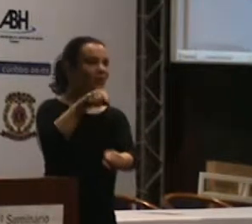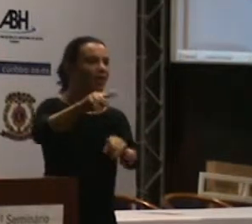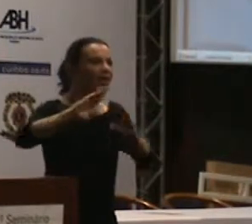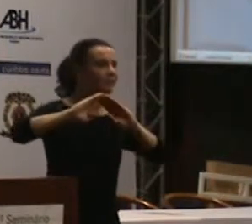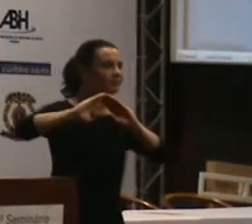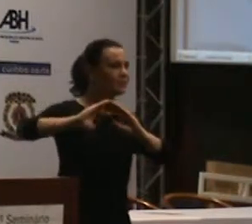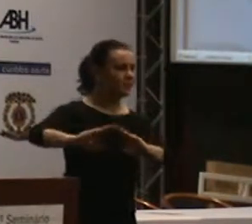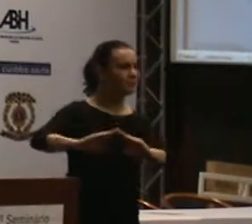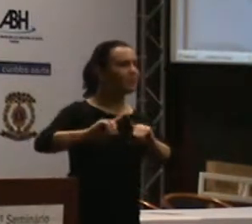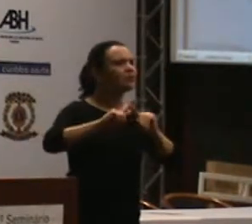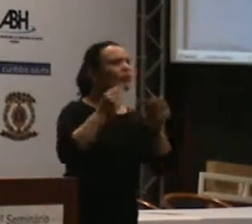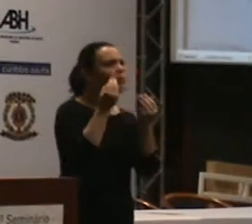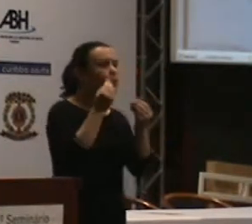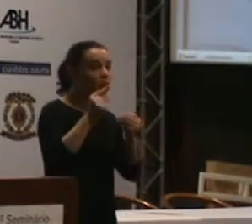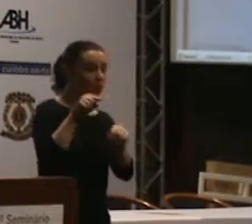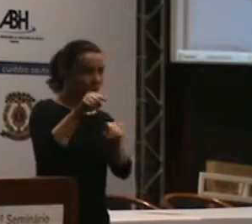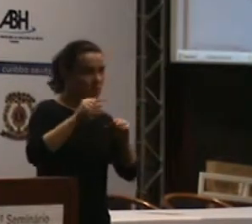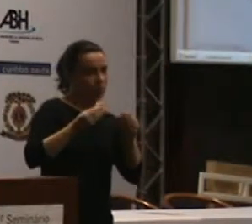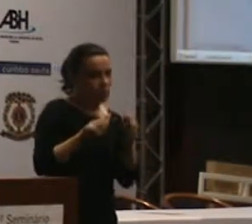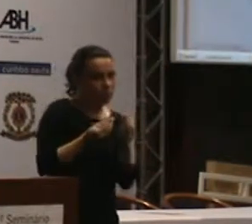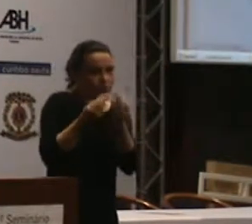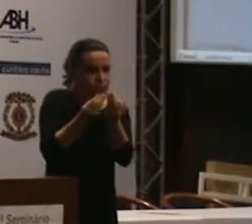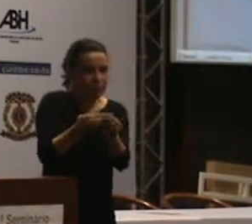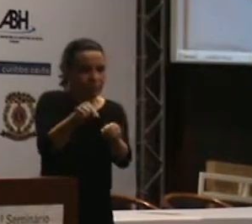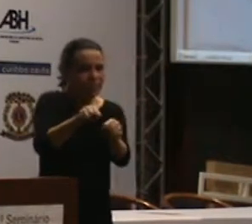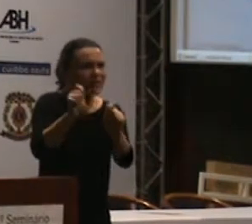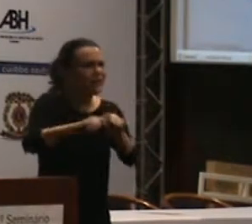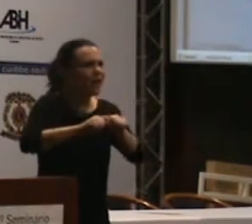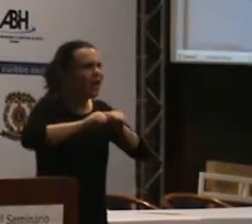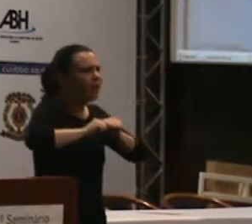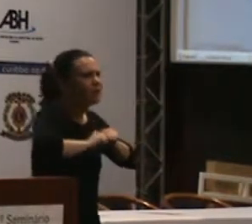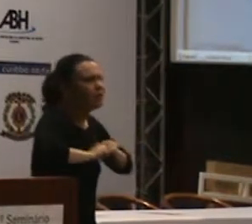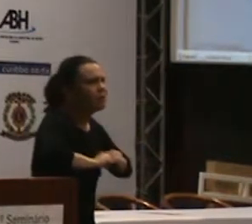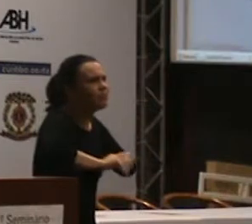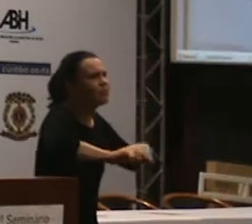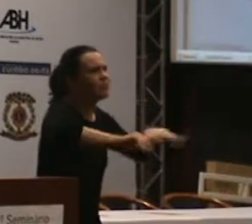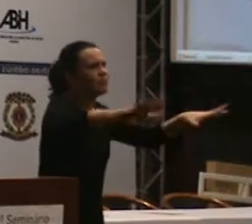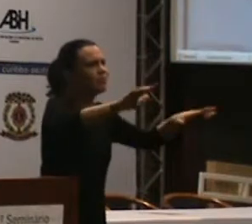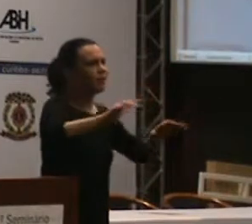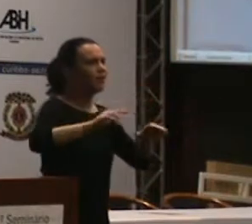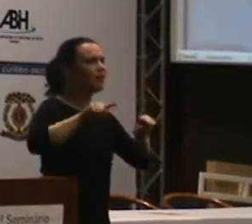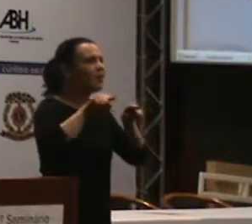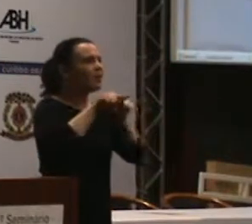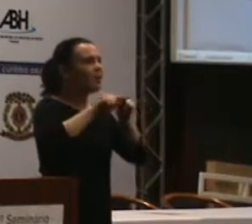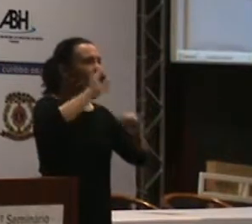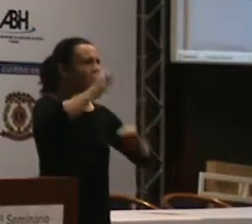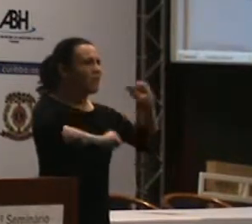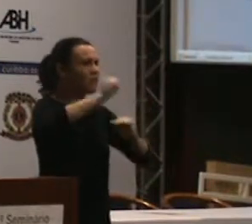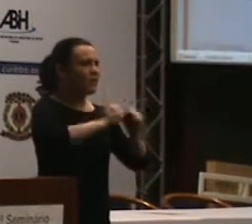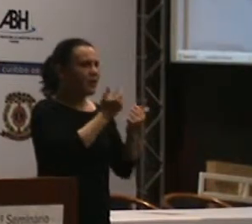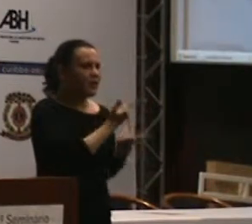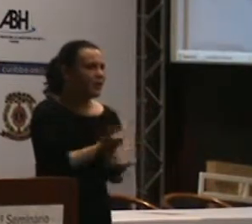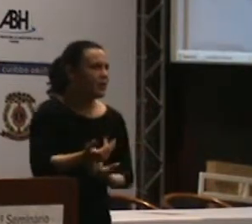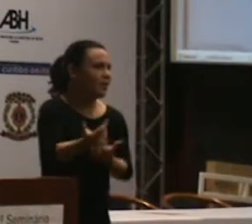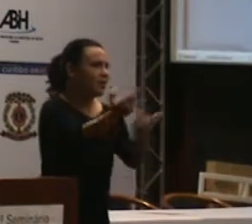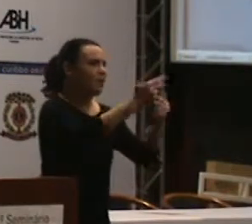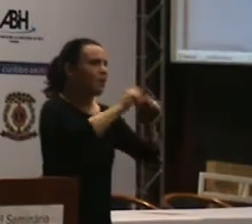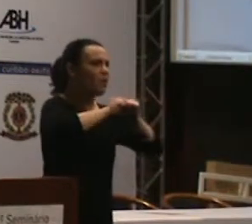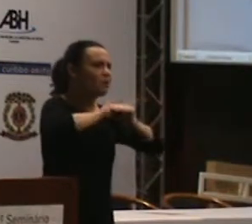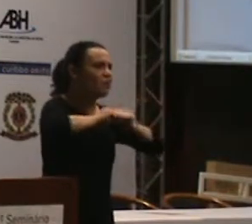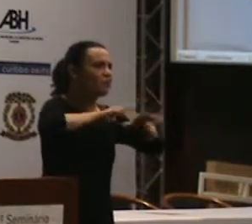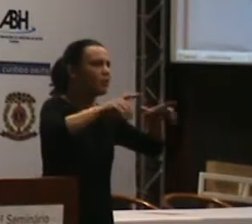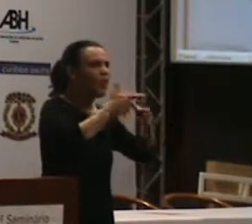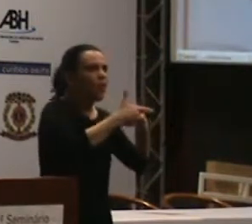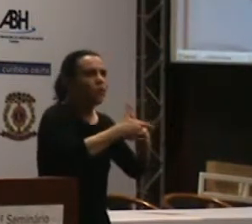chegue a centenas ou milhares de pessoas? Não é uma universidade que vai poder estar replicando, não